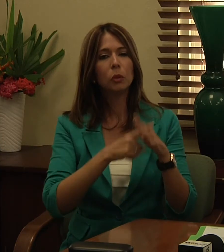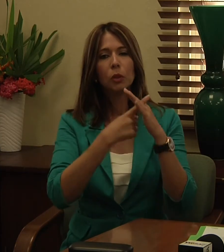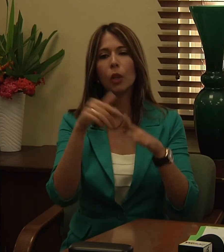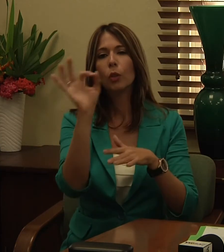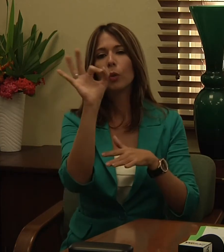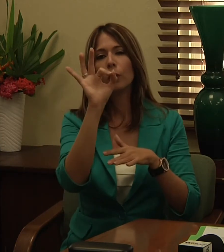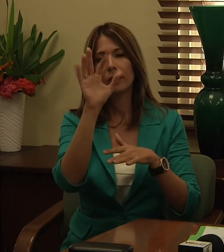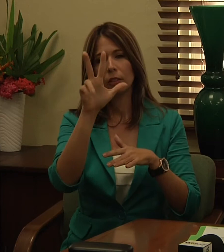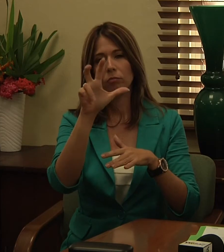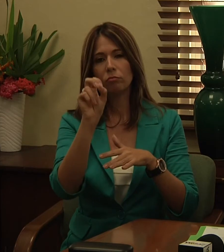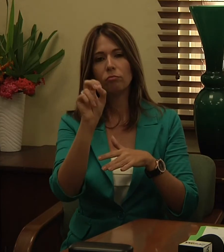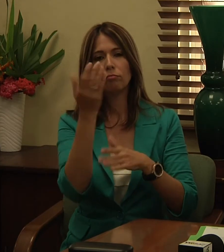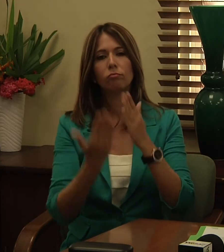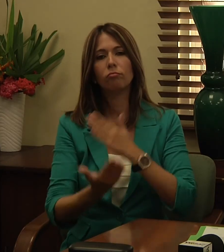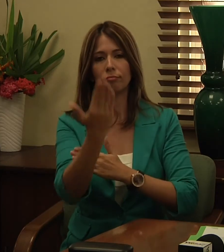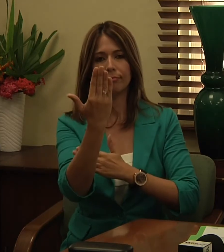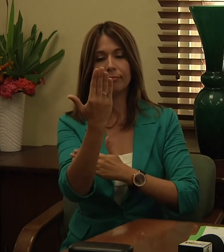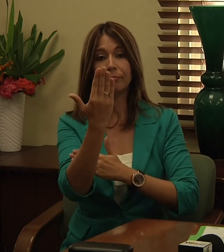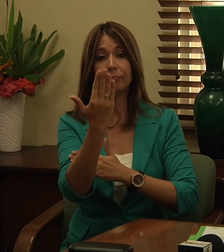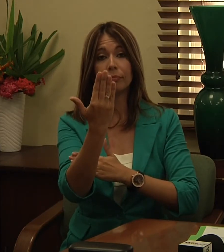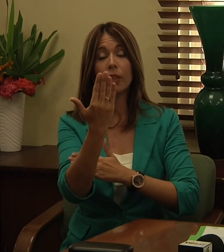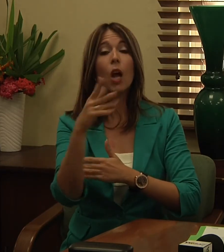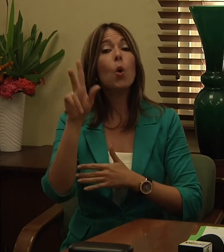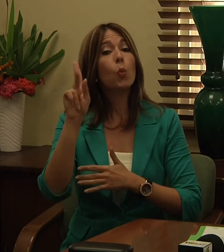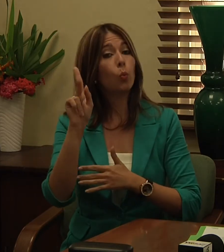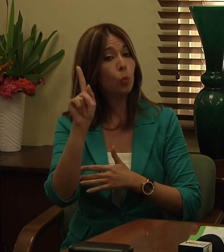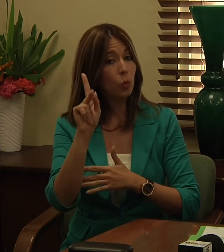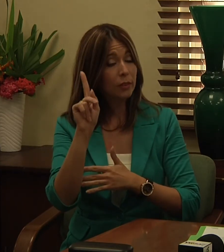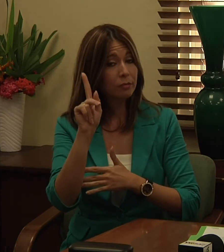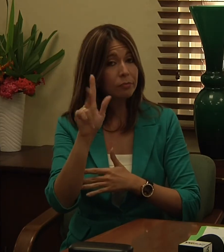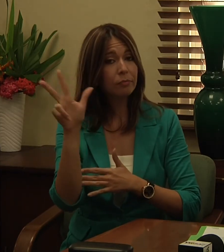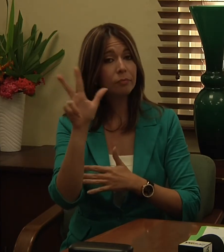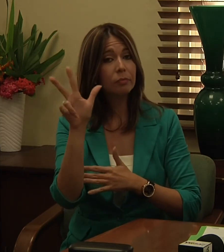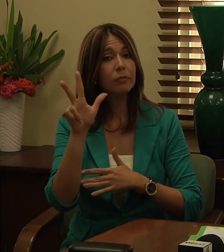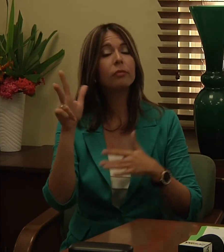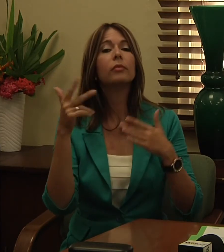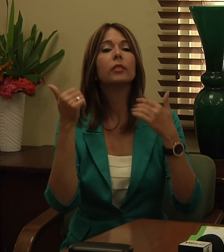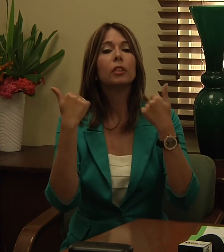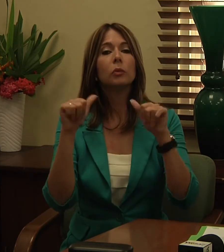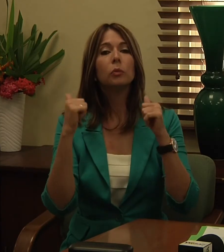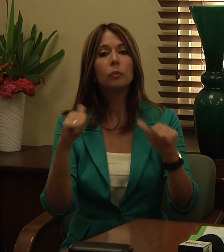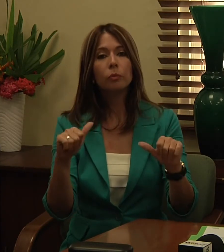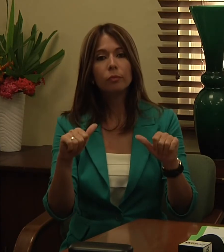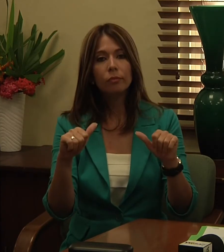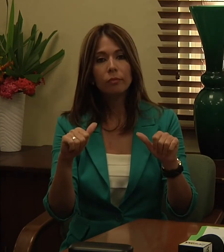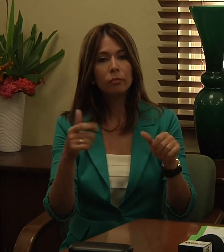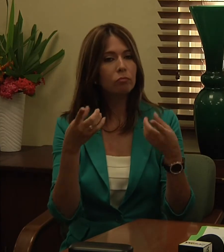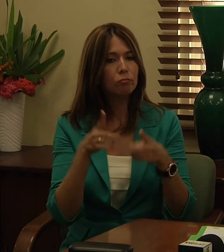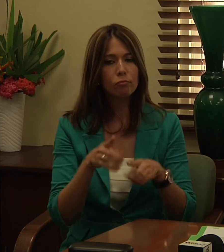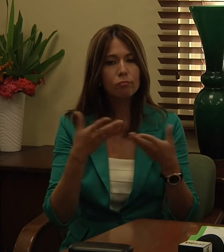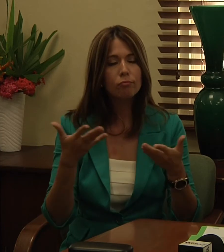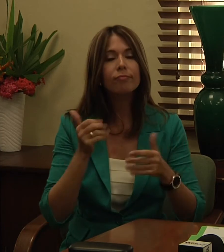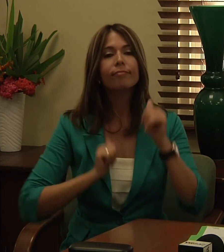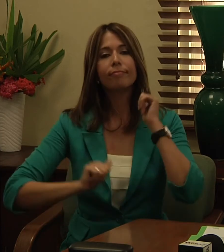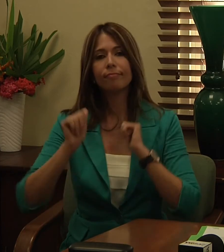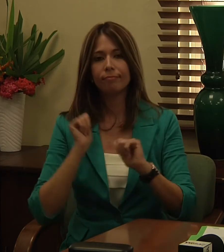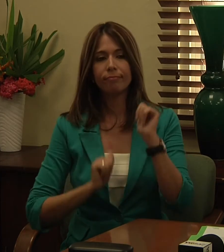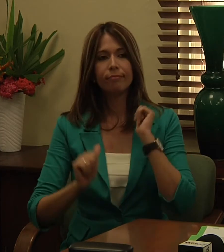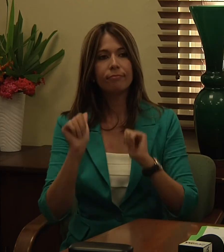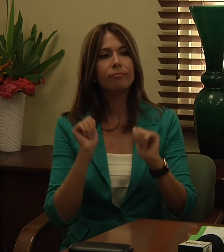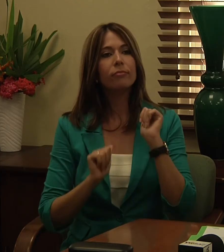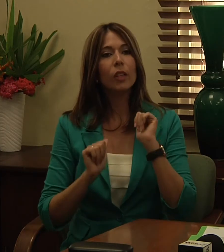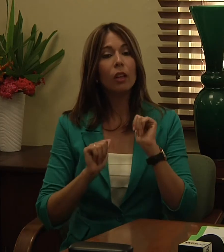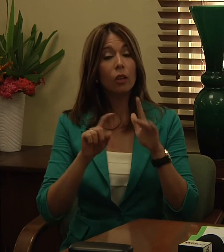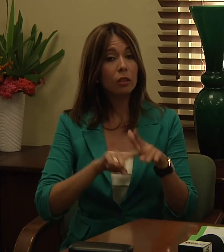finalmente el jueves 3 de abril vamos a tener una serie de actividades comenzando